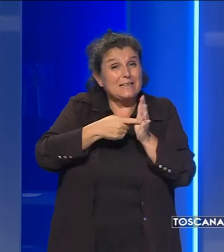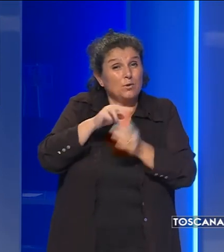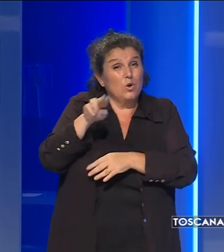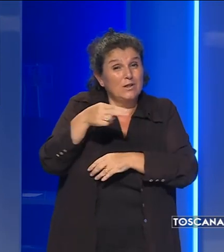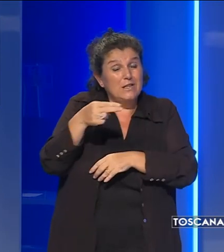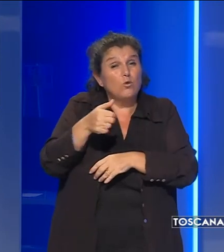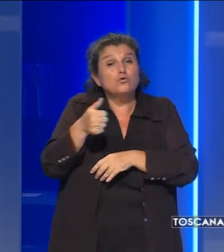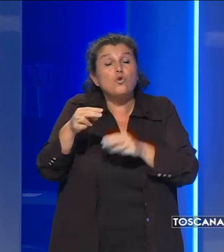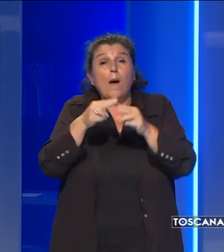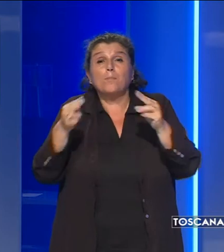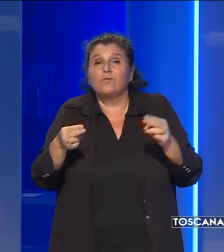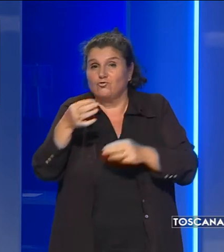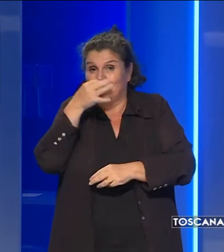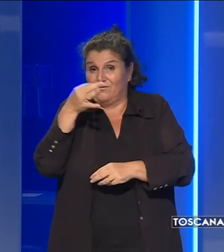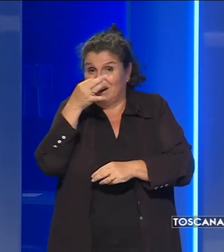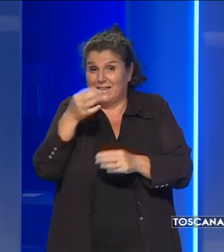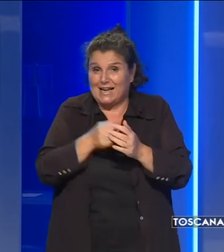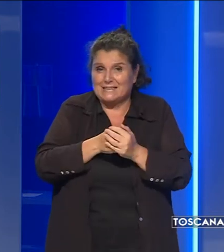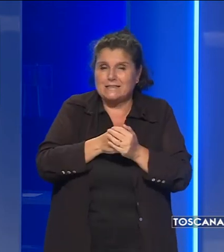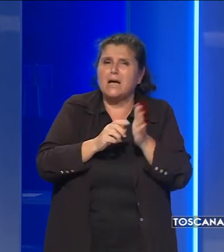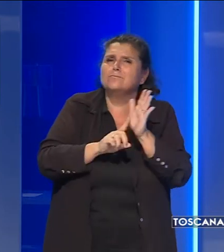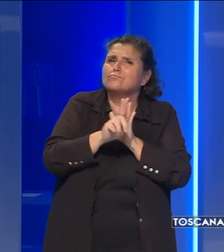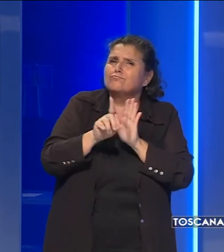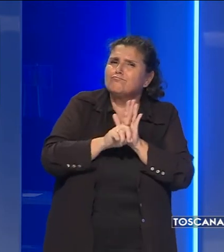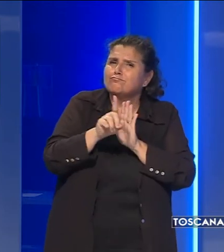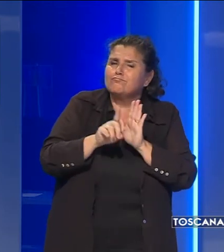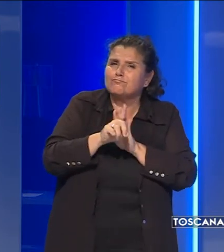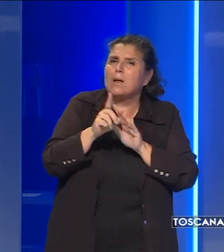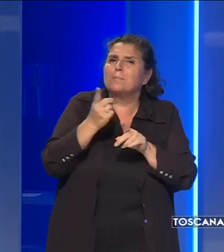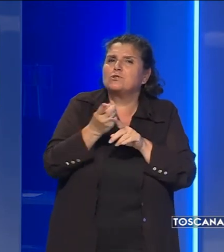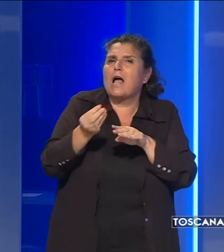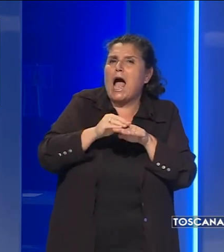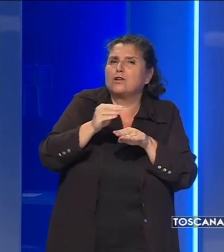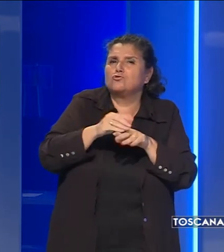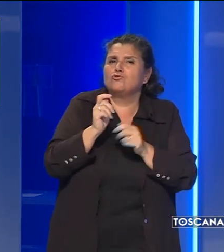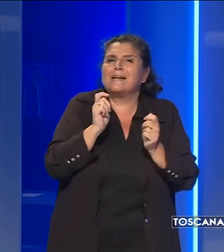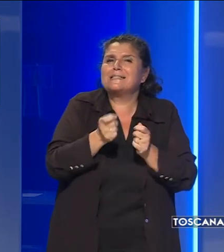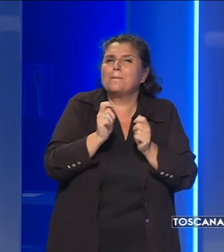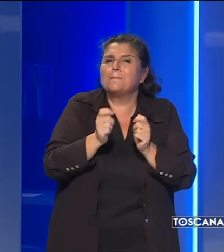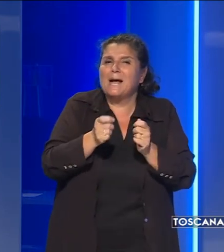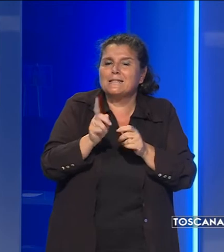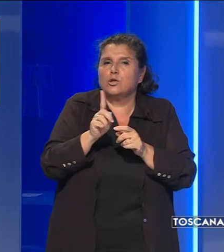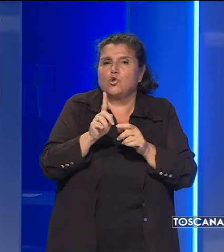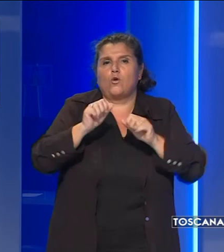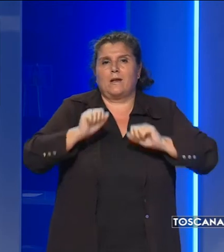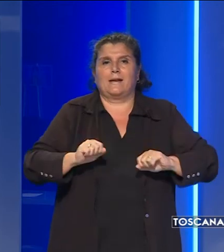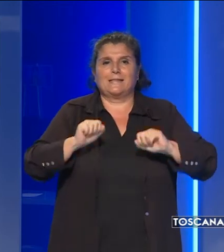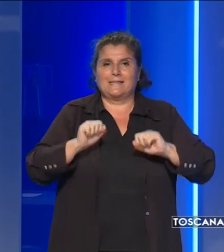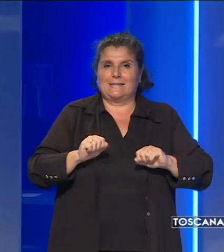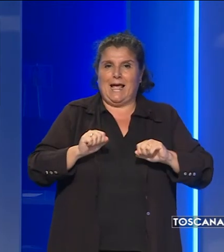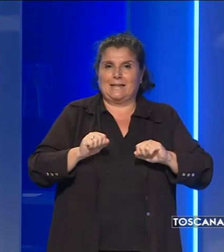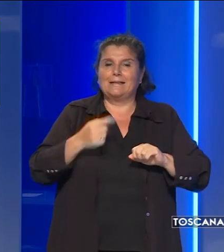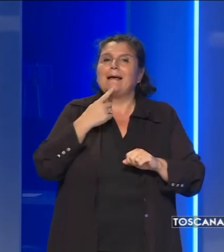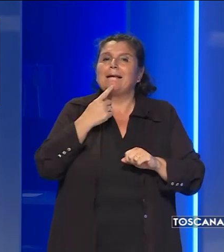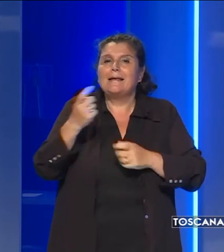sola provincia di Firenze, un dato al quale andrà aggiunta la spesa dei non residenti, ovvero